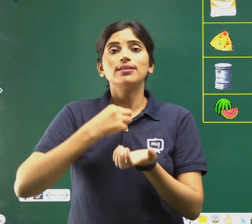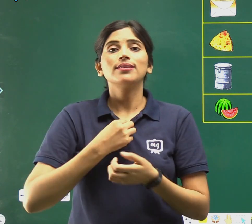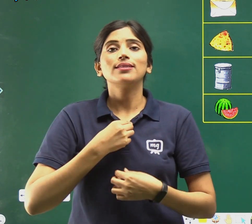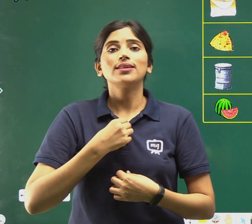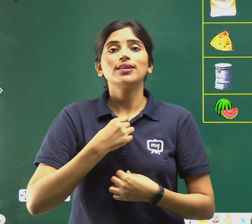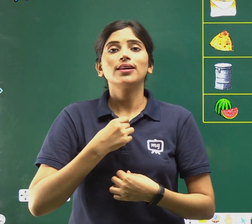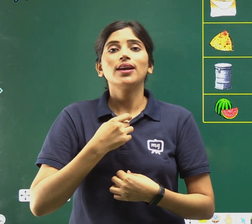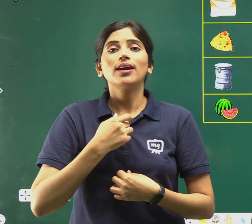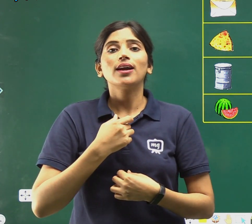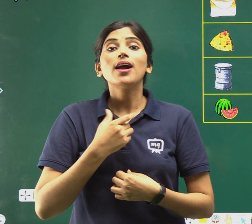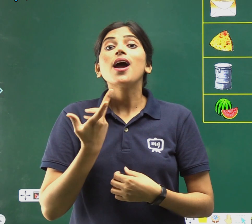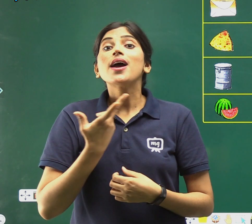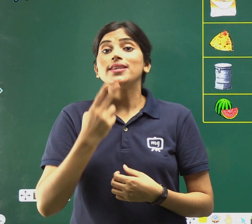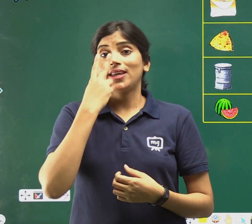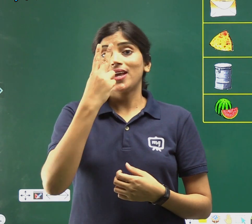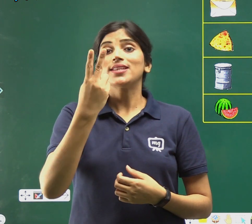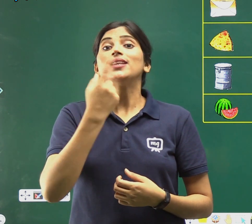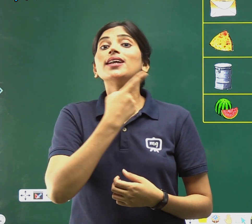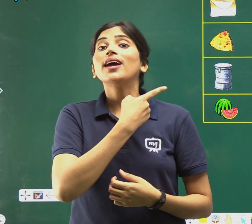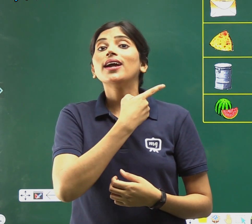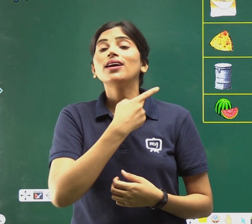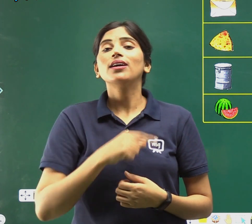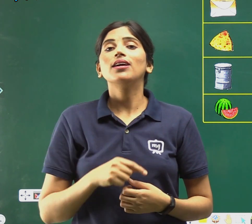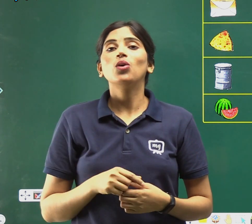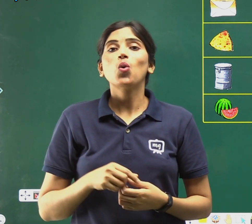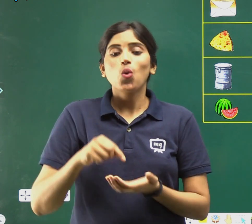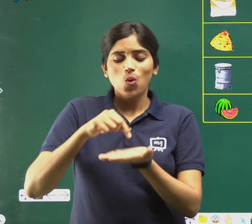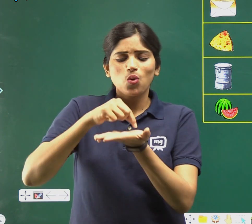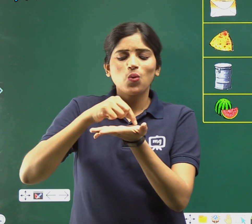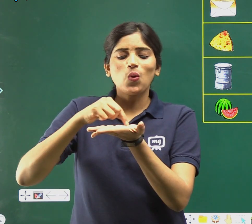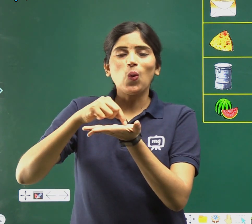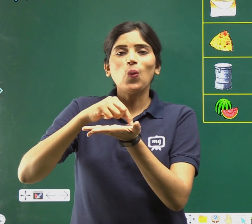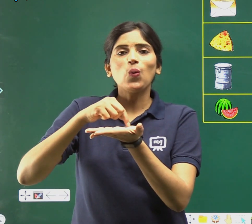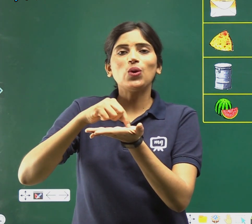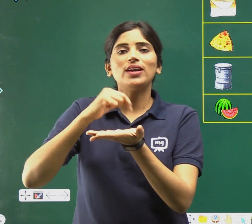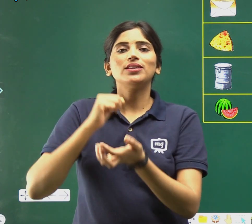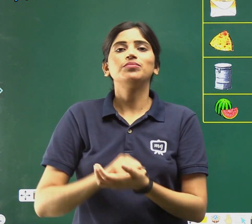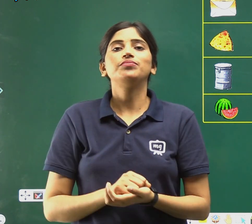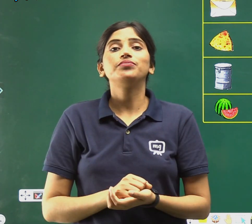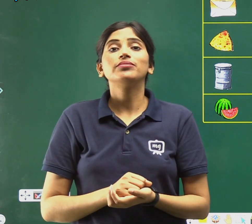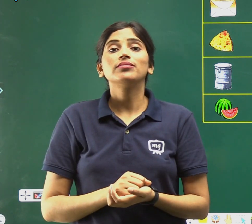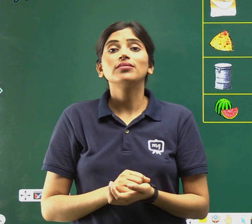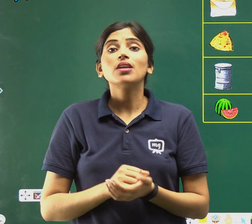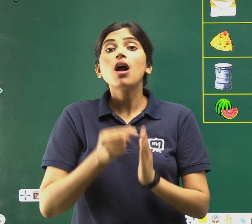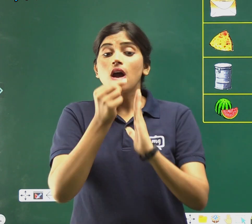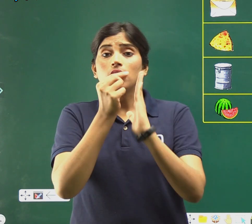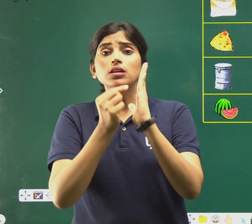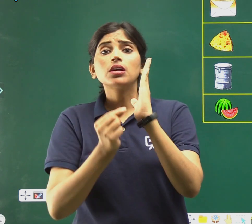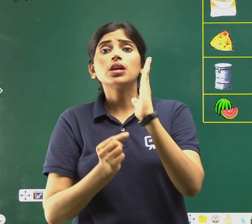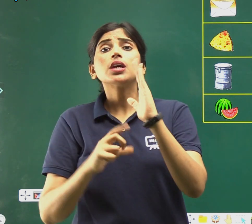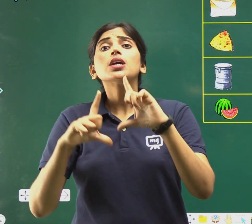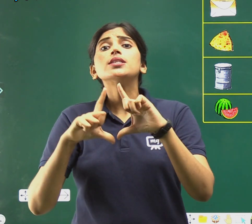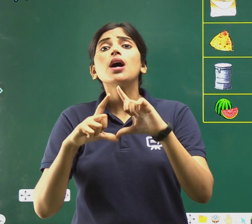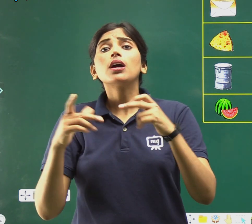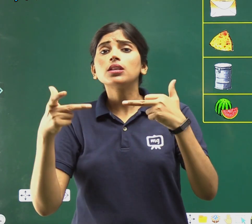ये कैसे आदिख रहा है? गोल, तो किस आकरती से मिल रहा है ये?